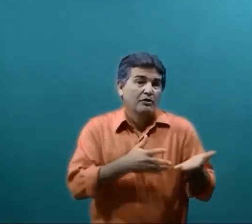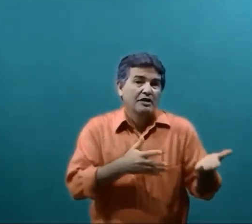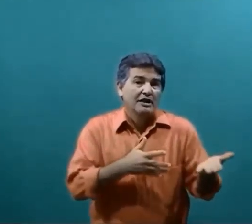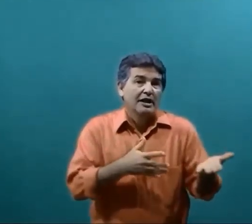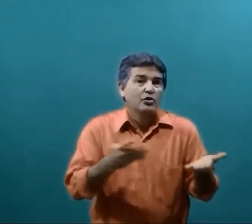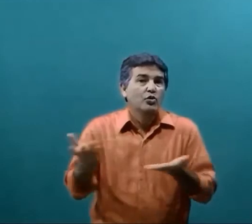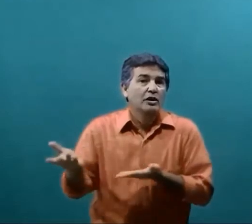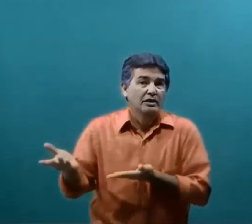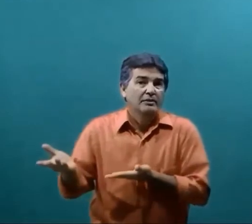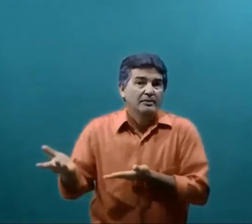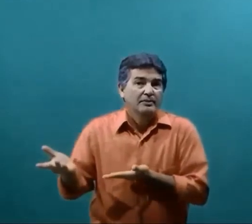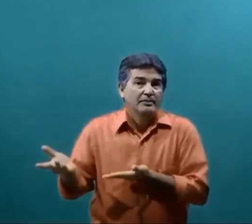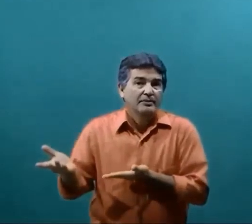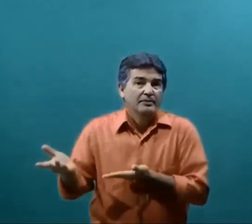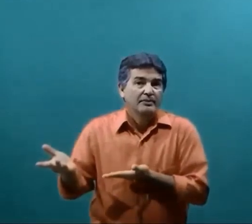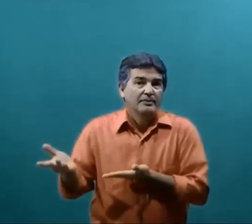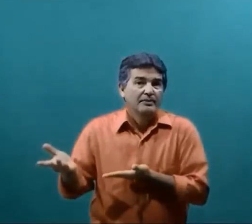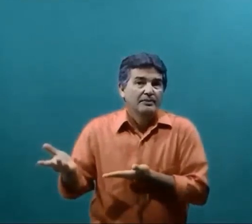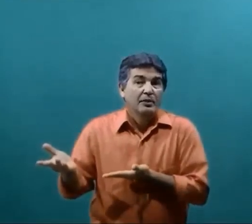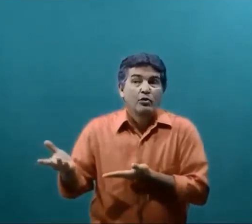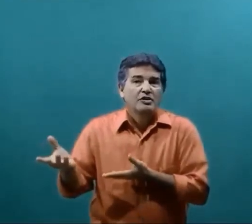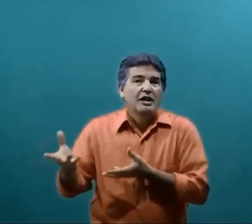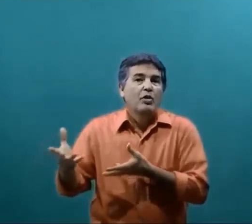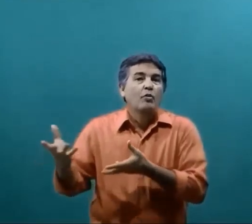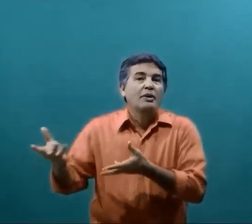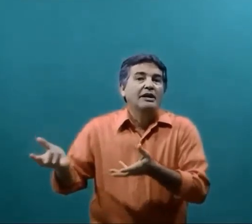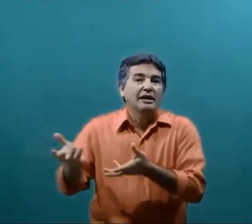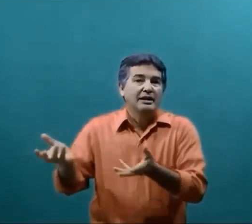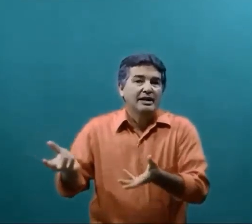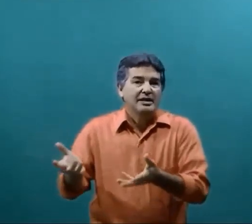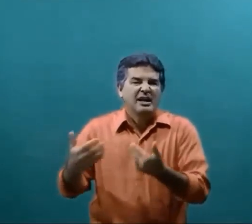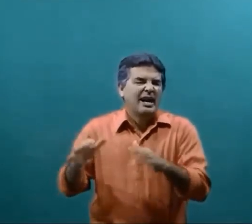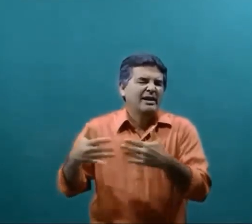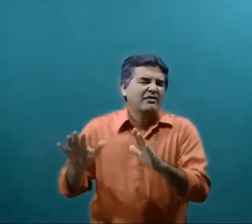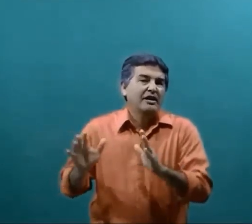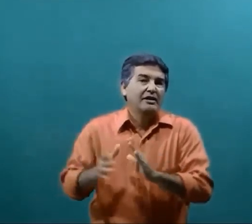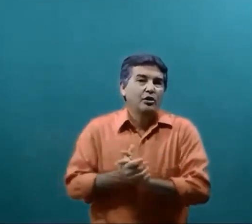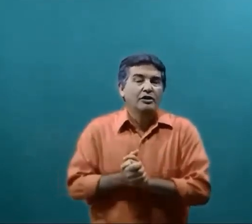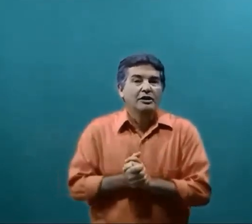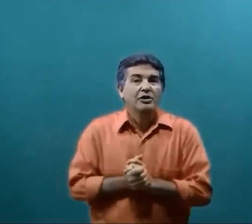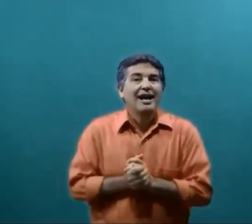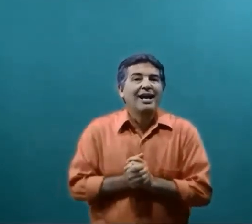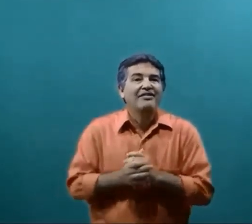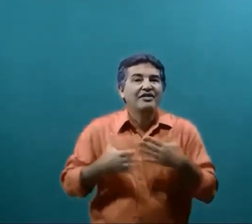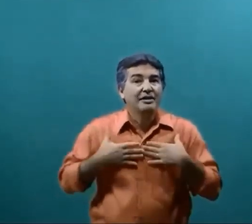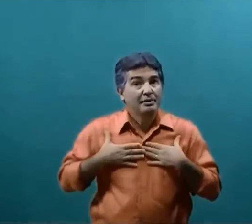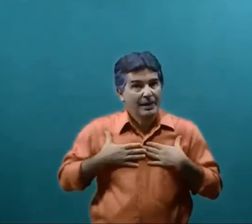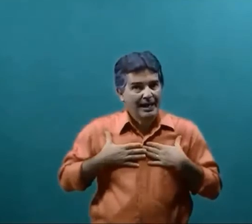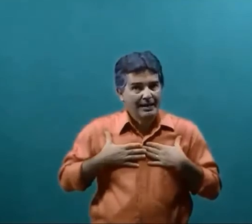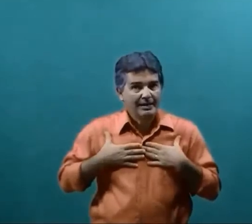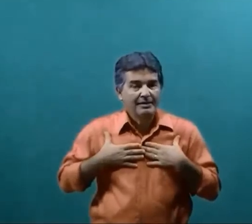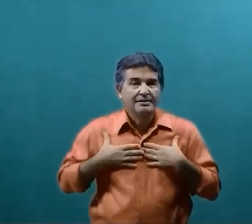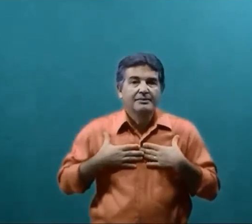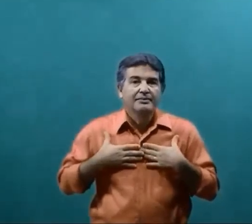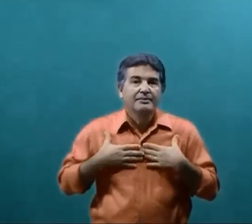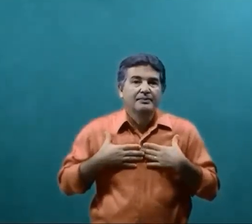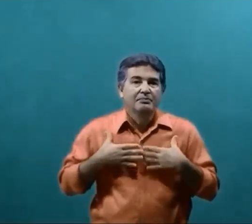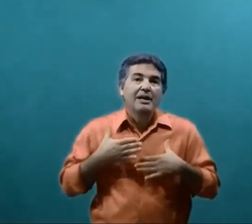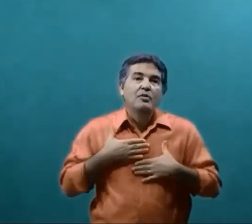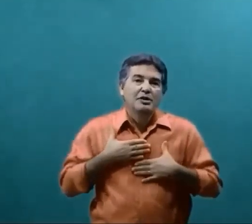não fazem a leitura Não conseguem compreender O que se trata E vai tornando irrelevante Para ele Mas não para